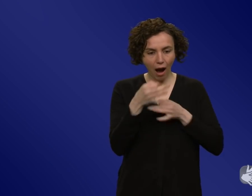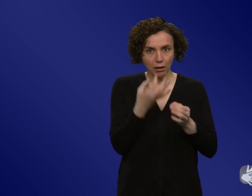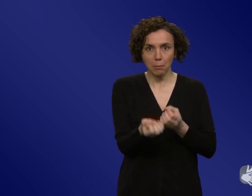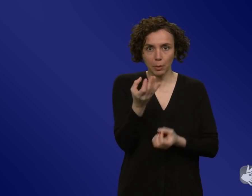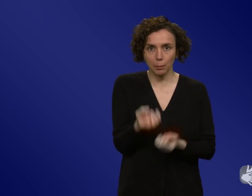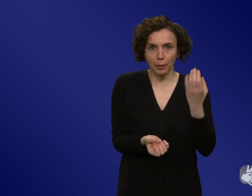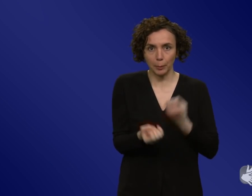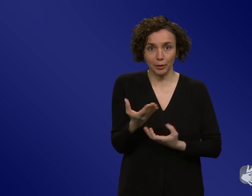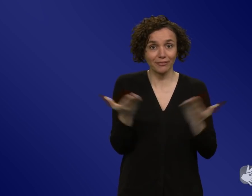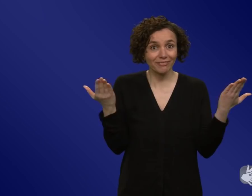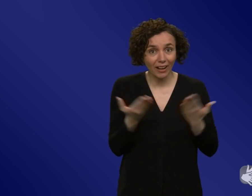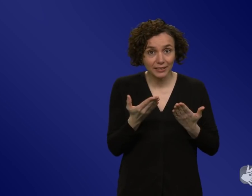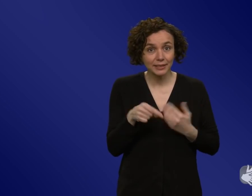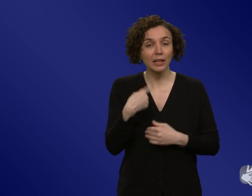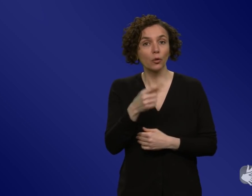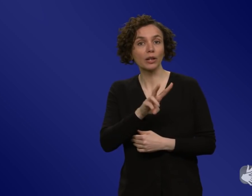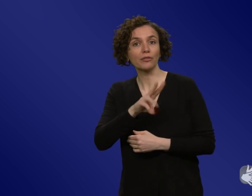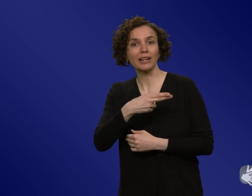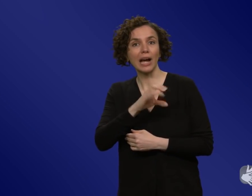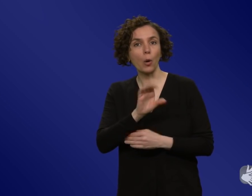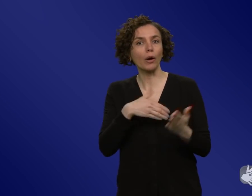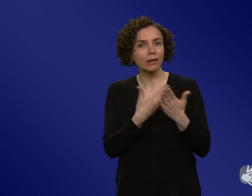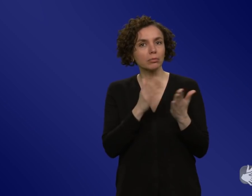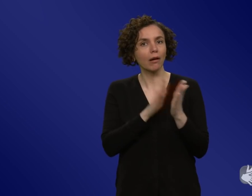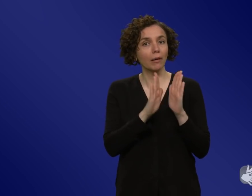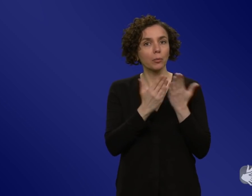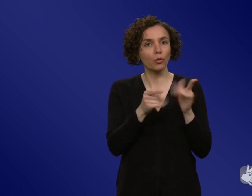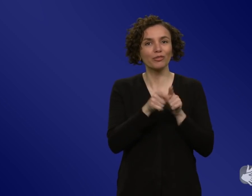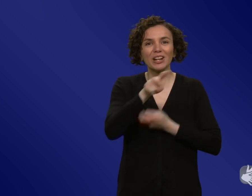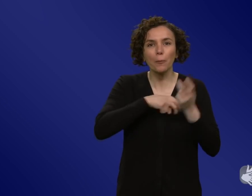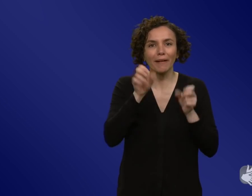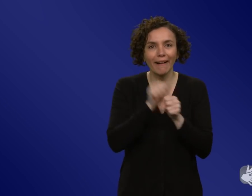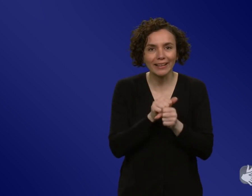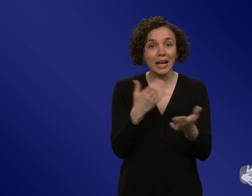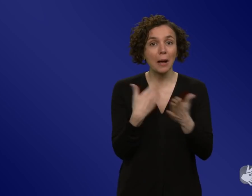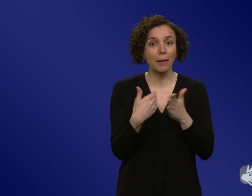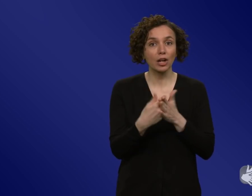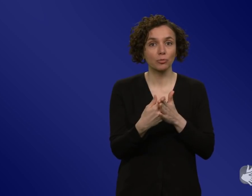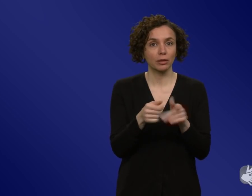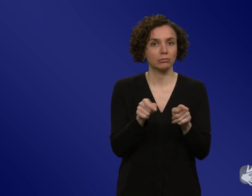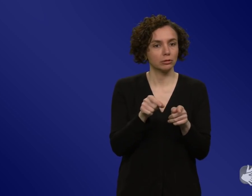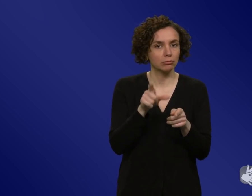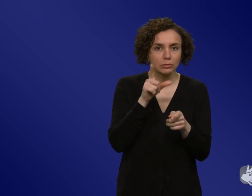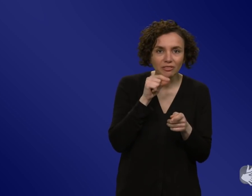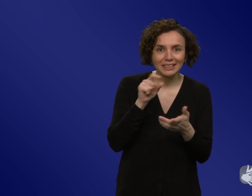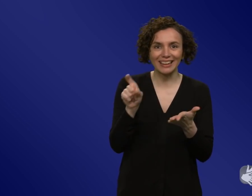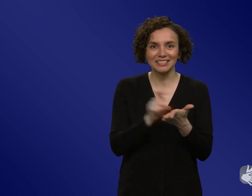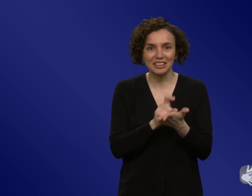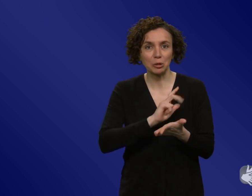geteilt? Verbreitet sich das? Wird es von Medien aufgegriffen? Das sind alles so Hinweise, ob man tatsächlich sich dazu äußern sollte, weil man eben